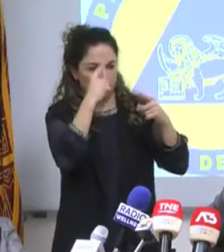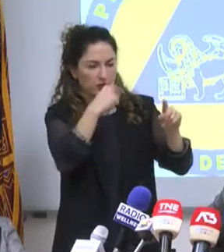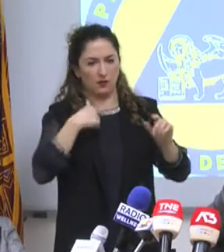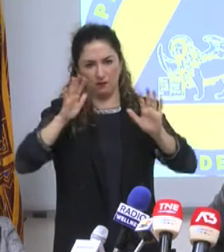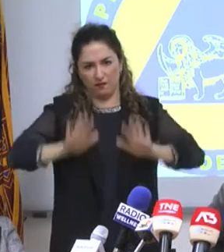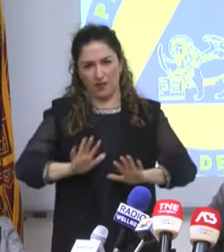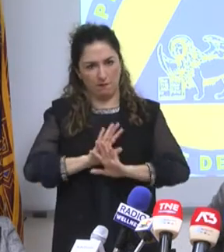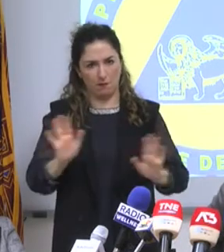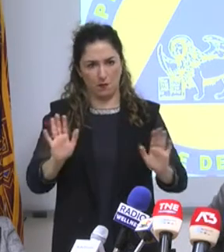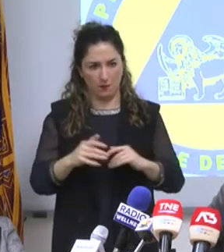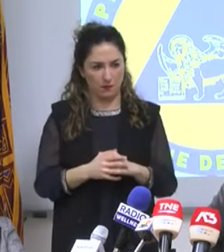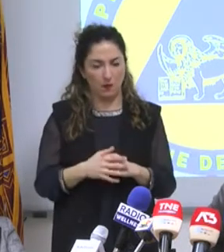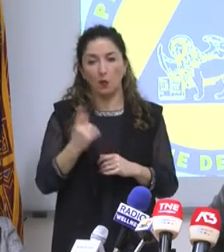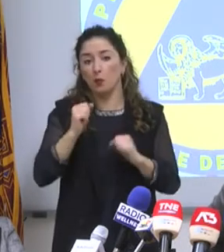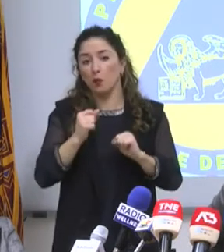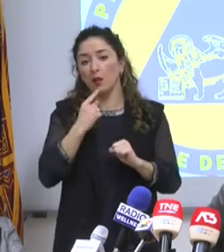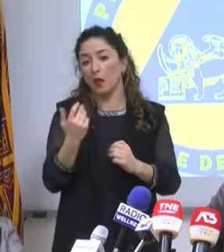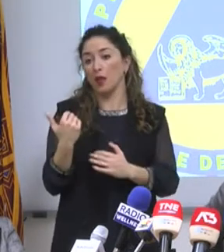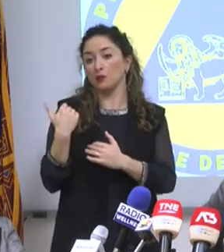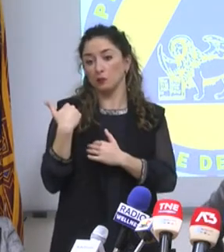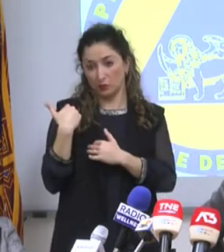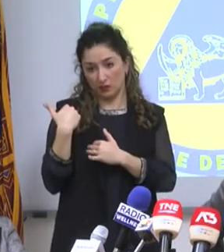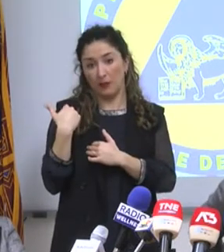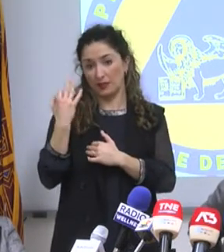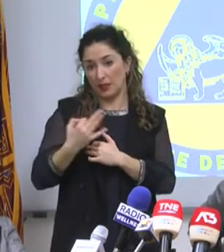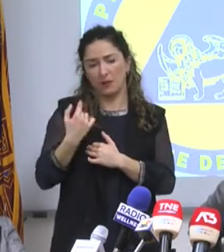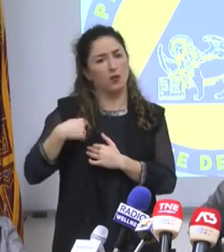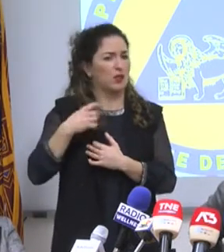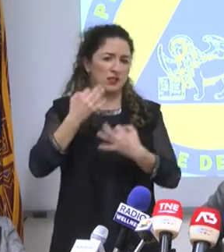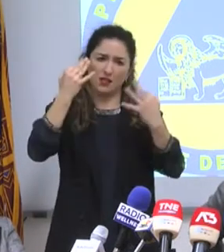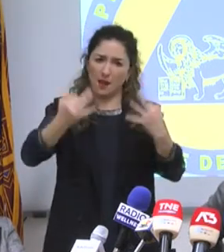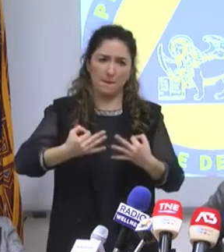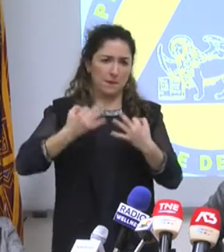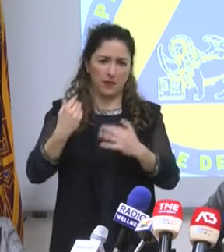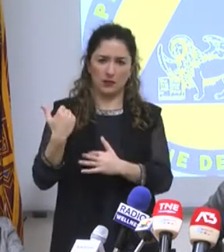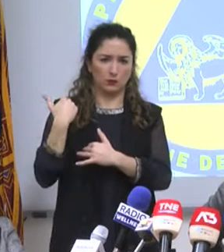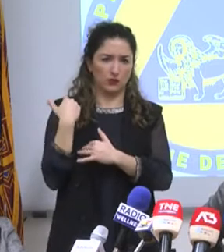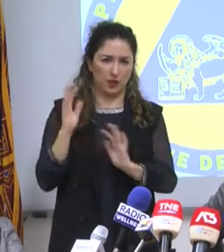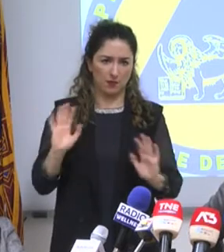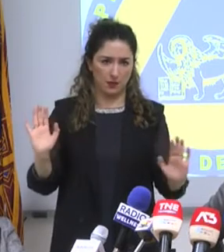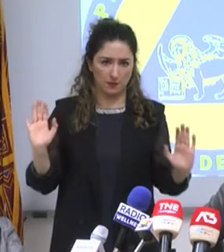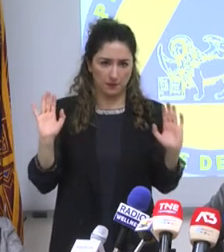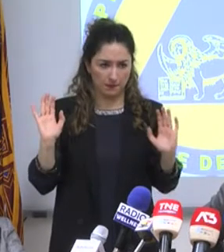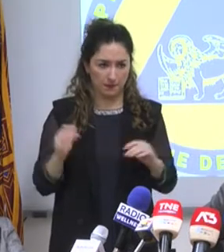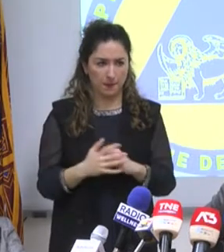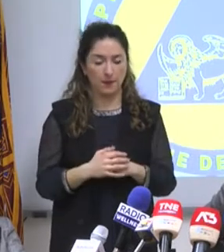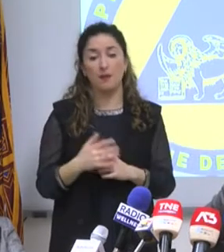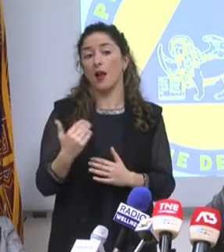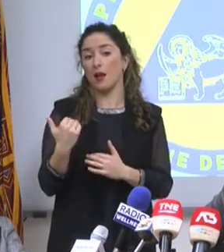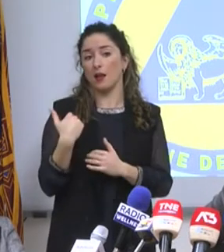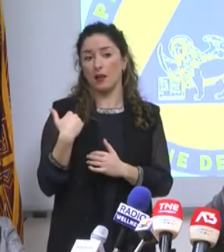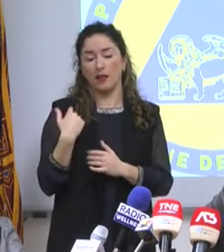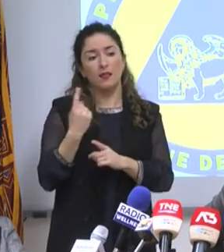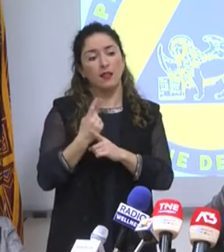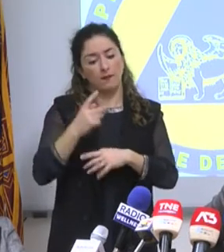Poi uno dice bisogna essere responsabile e responsabile, noi siamo sempre responsabili, ma la responsabilità deve essere nell